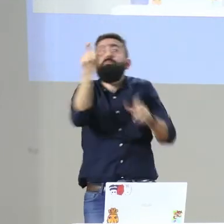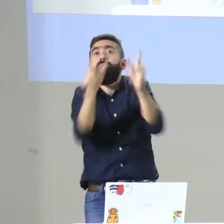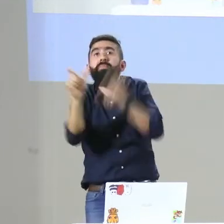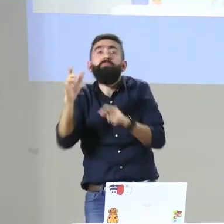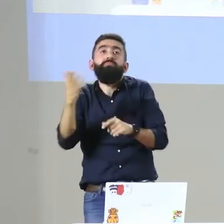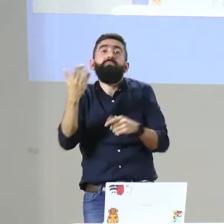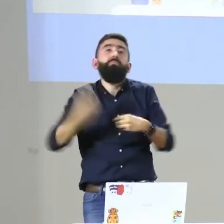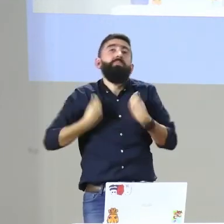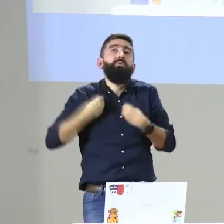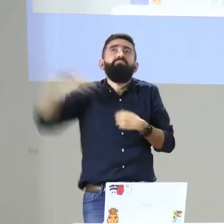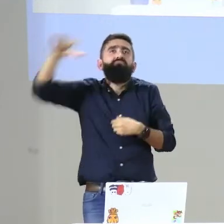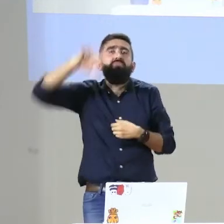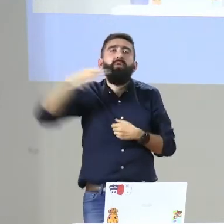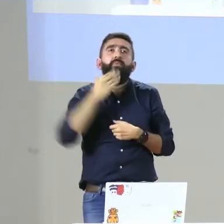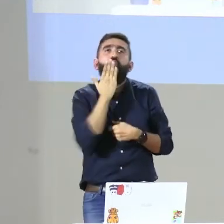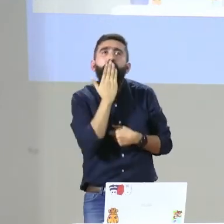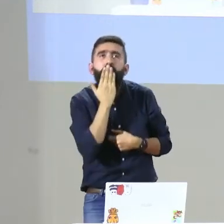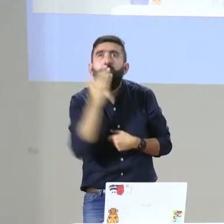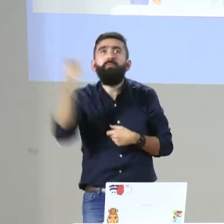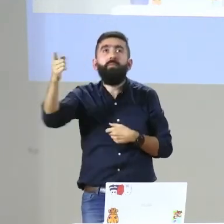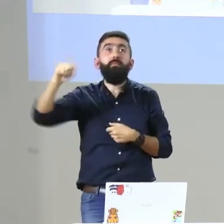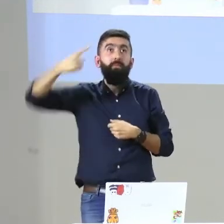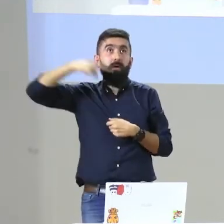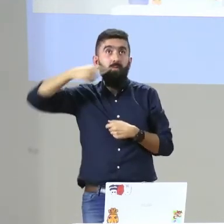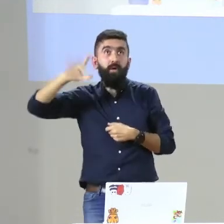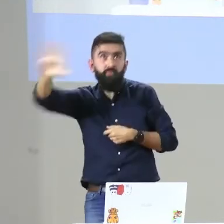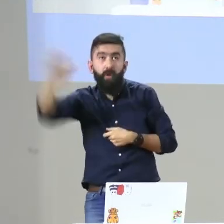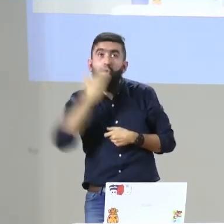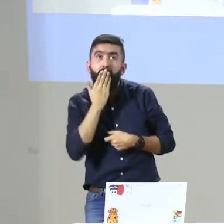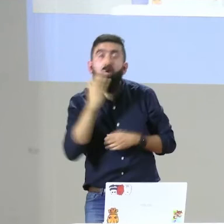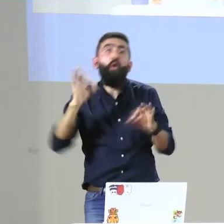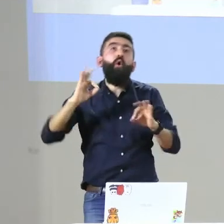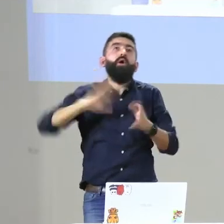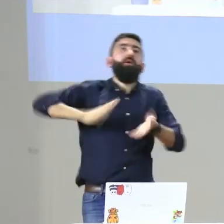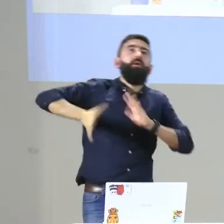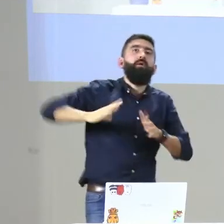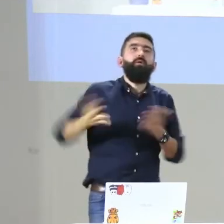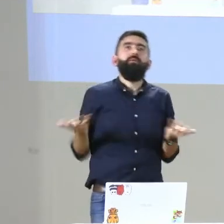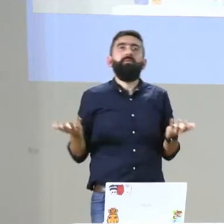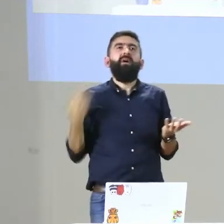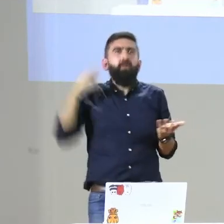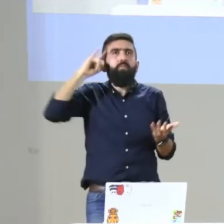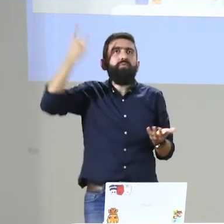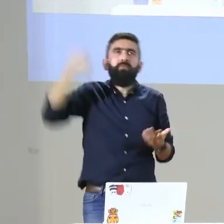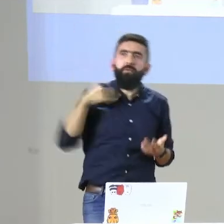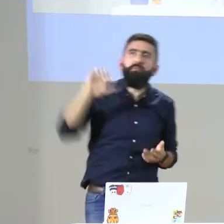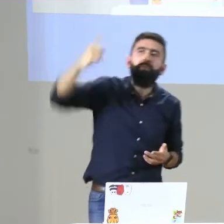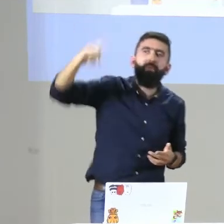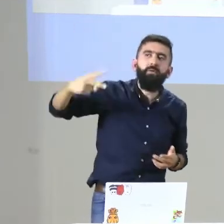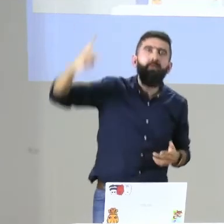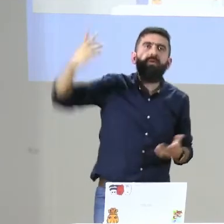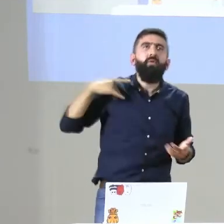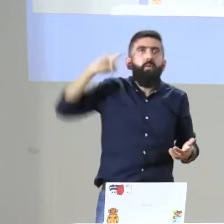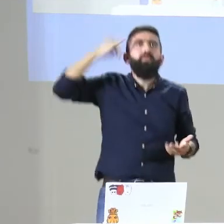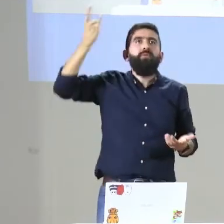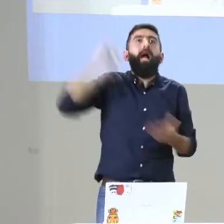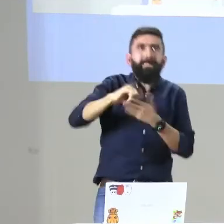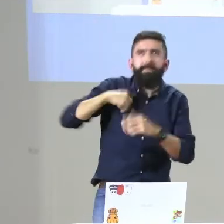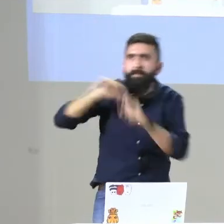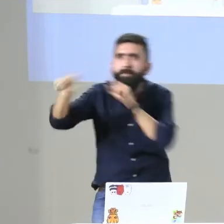misma manera. Algunos tienen una primera lengua distinta a la mía. No sé, de pronto, si hacen parte de una comunidad indígena, seguramente su lengua